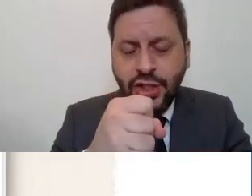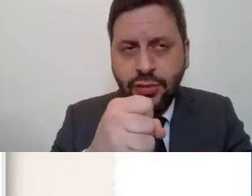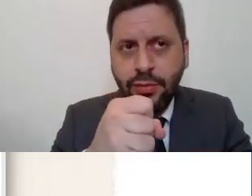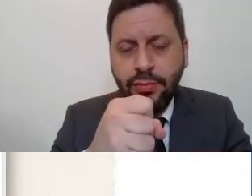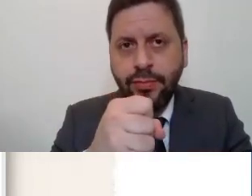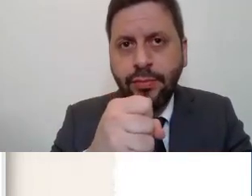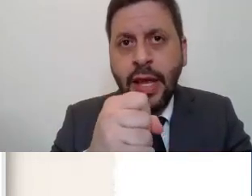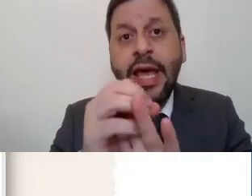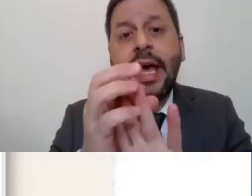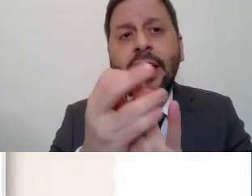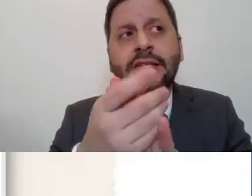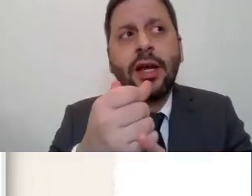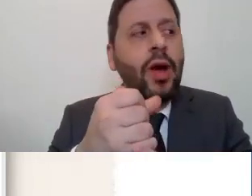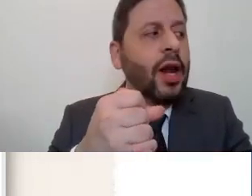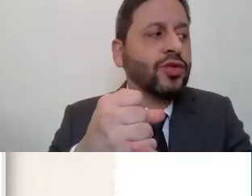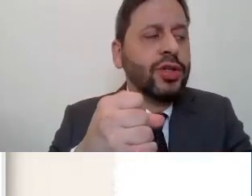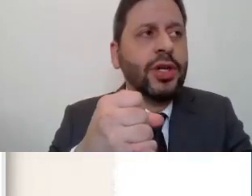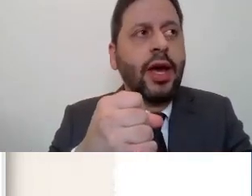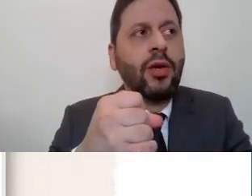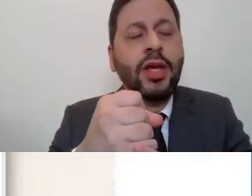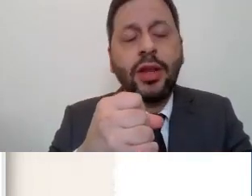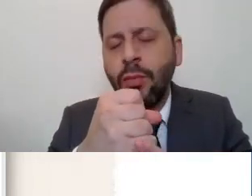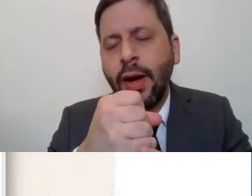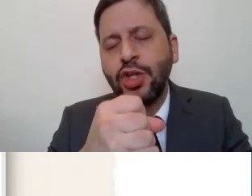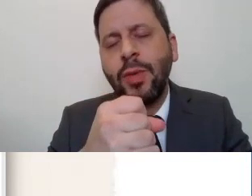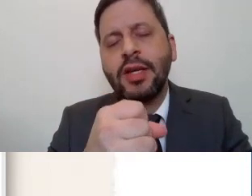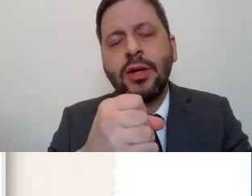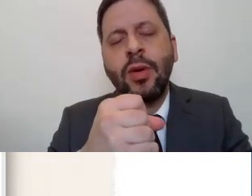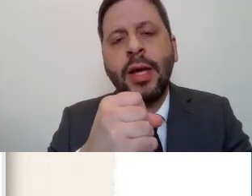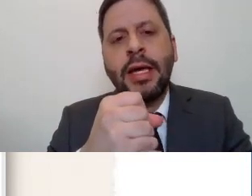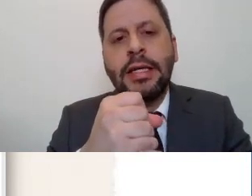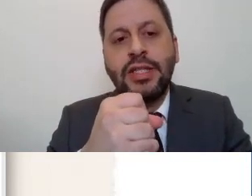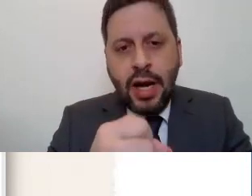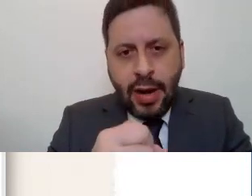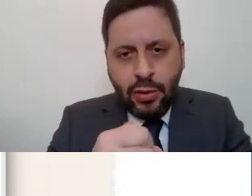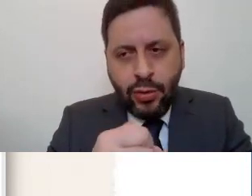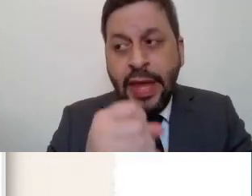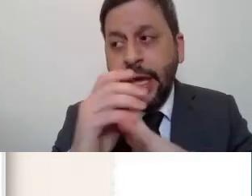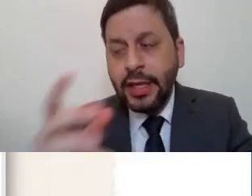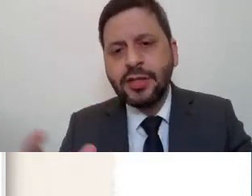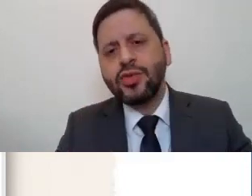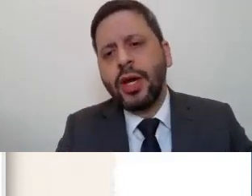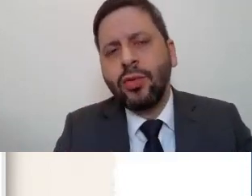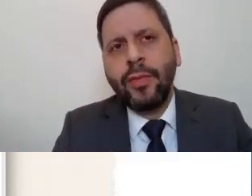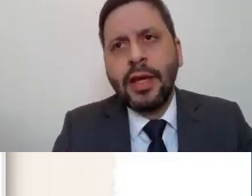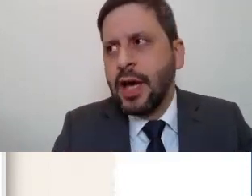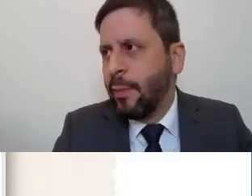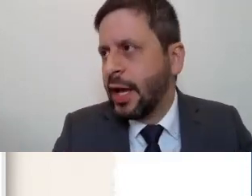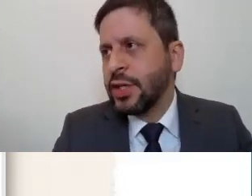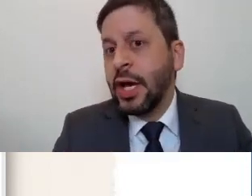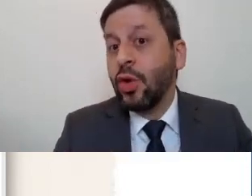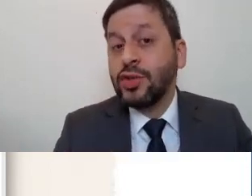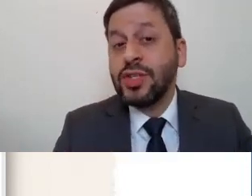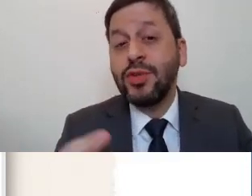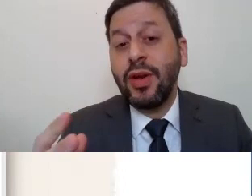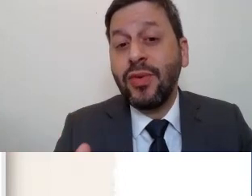qualificativa e a terceira relações que têm uma íntima relação de trabalho. E desse sujeito, desse